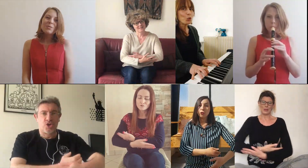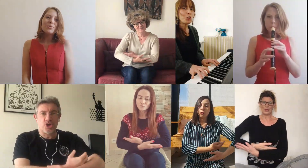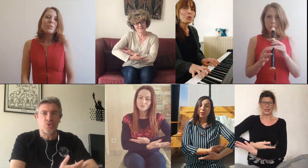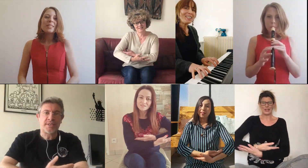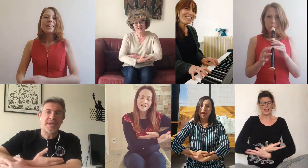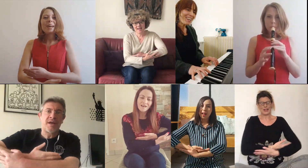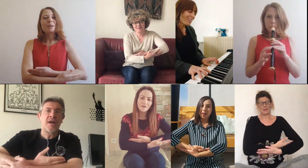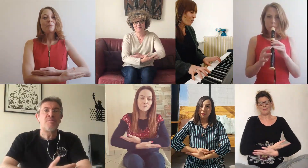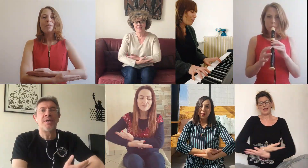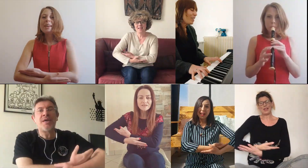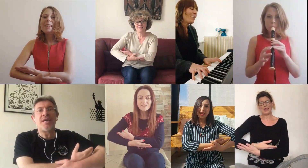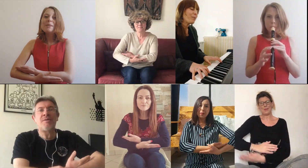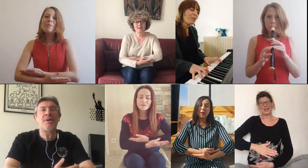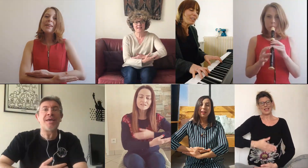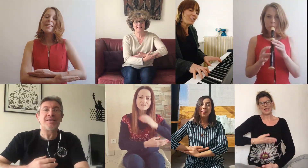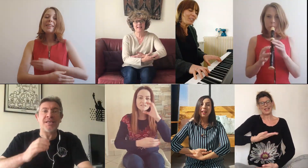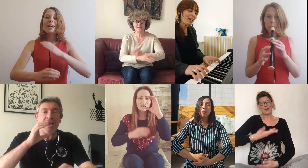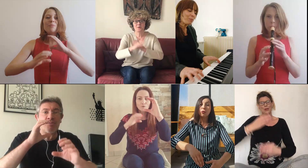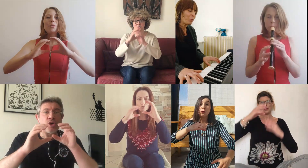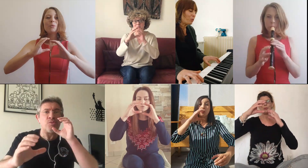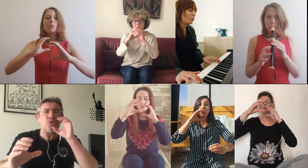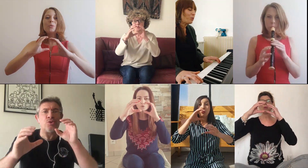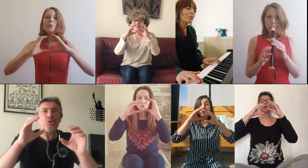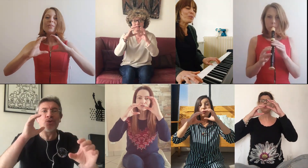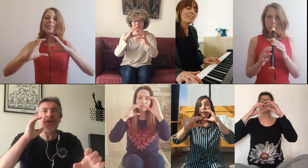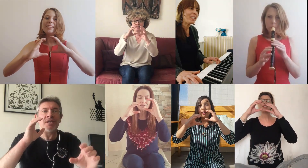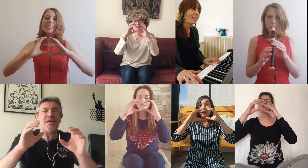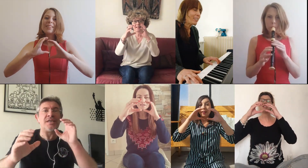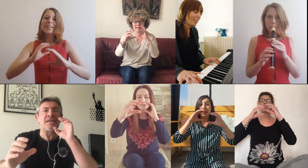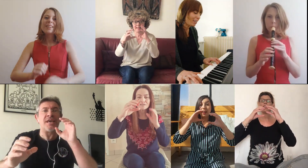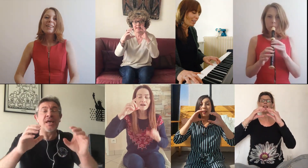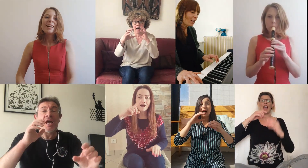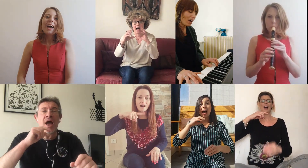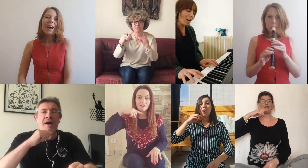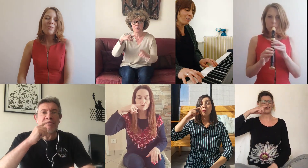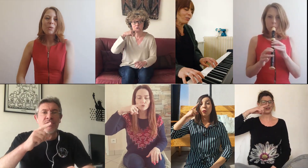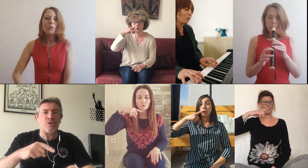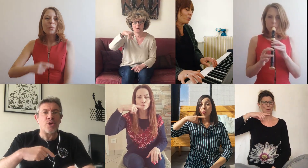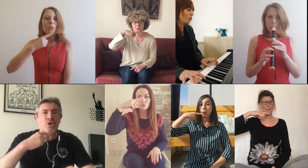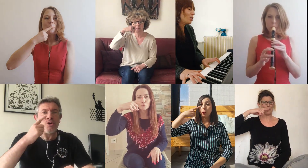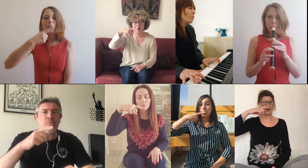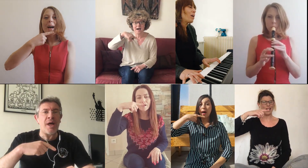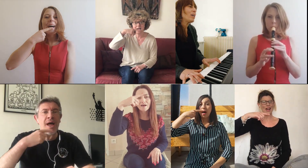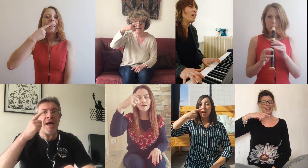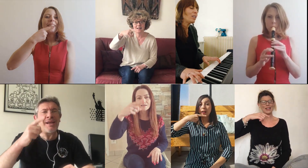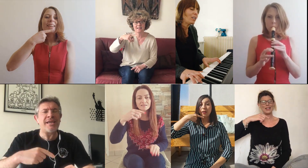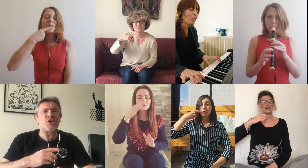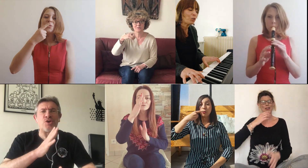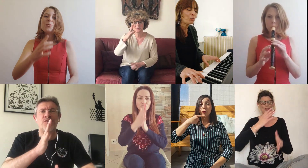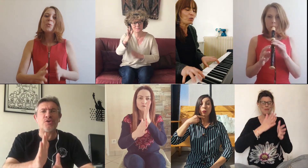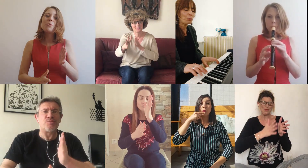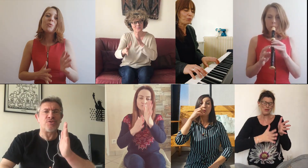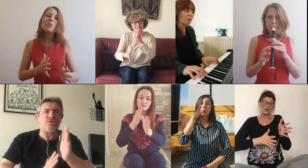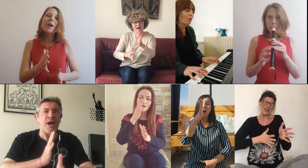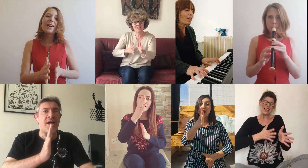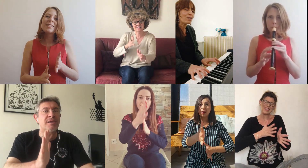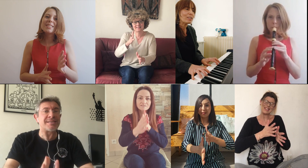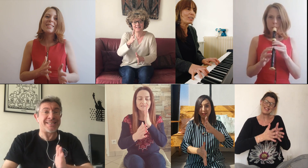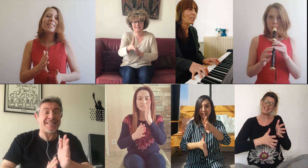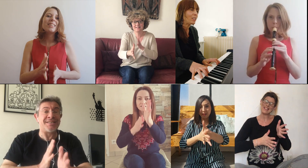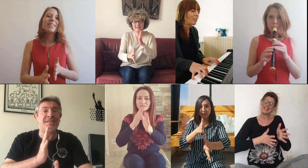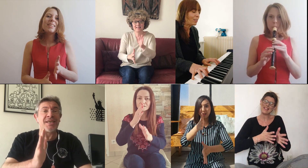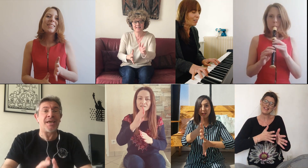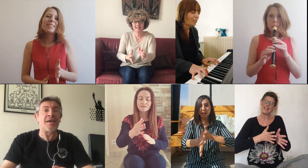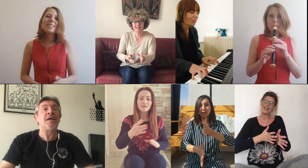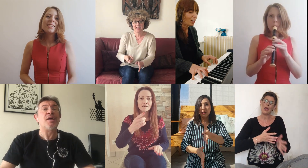Je suis un bébé qui aime communiquer Avant de parler, je veux pouvoir